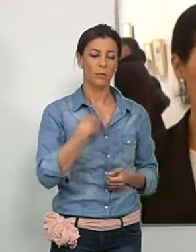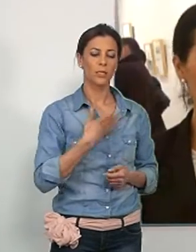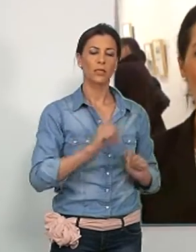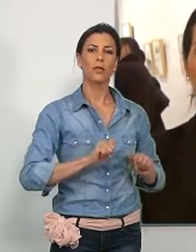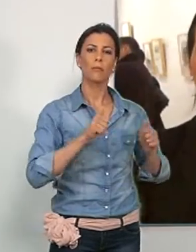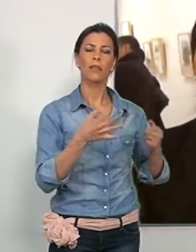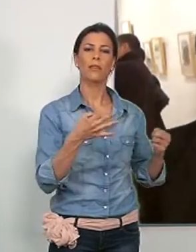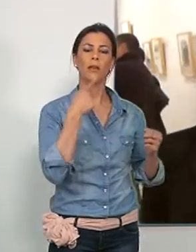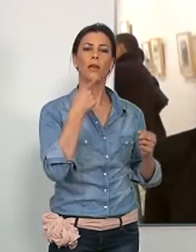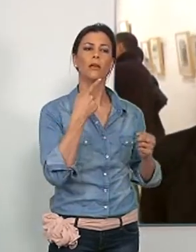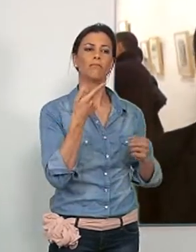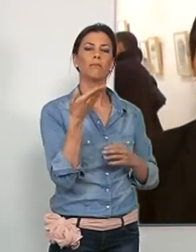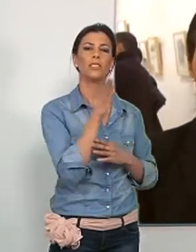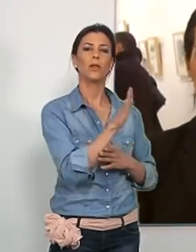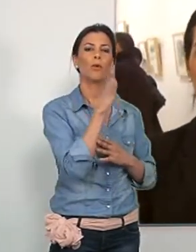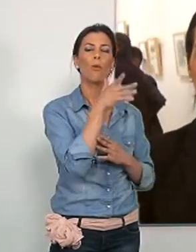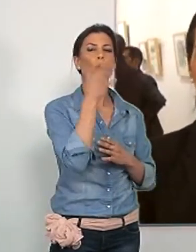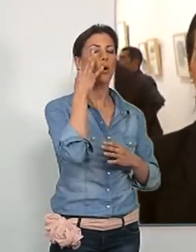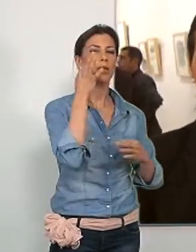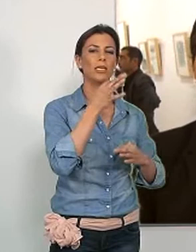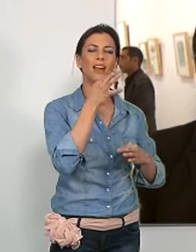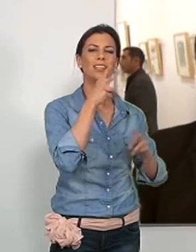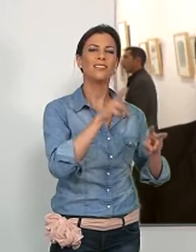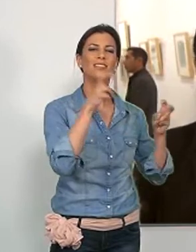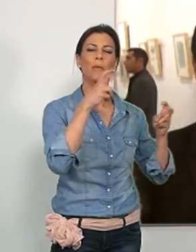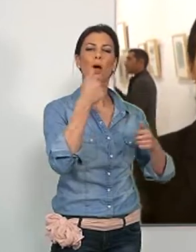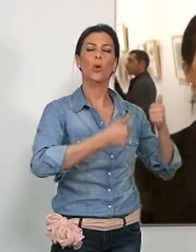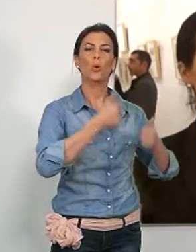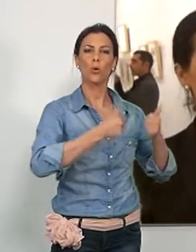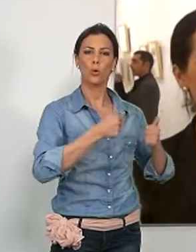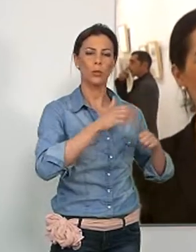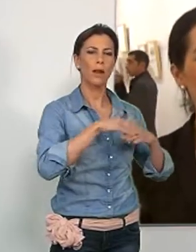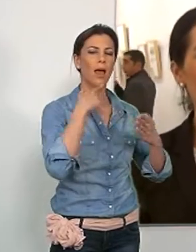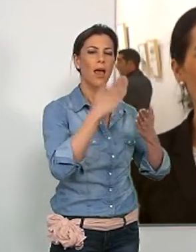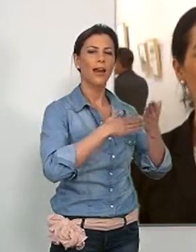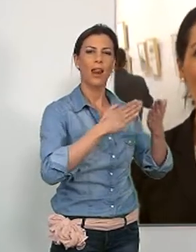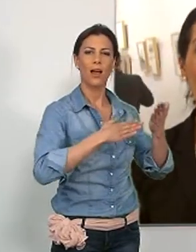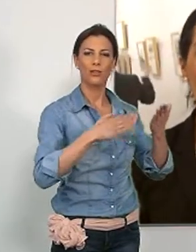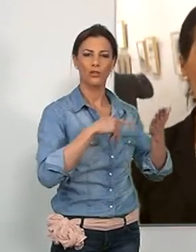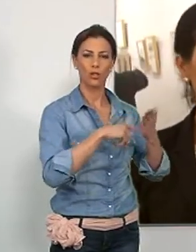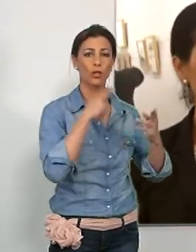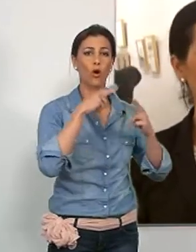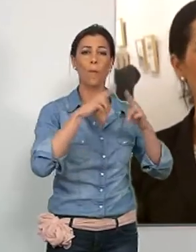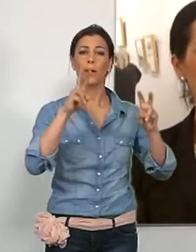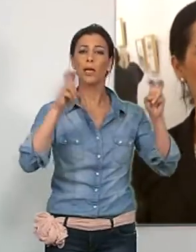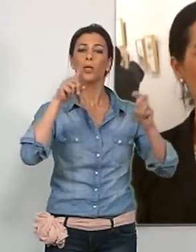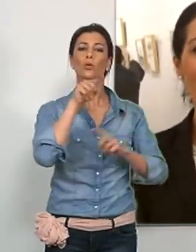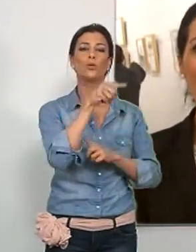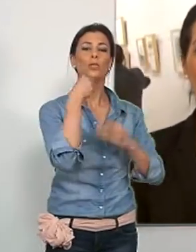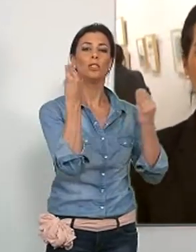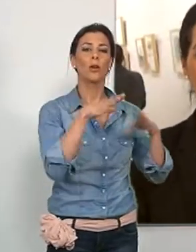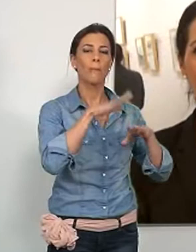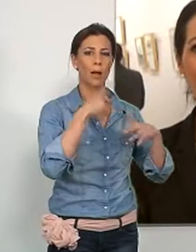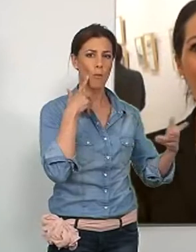Mañana comienza el plazo de presentación de originales. A la segunda edición del concurso de relatos han denominado Tu historia